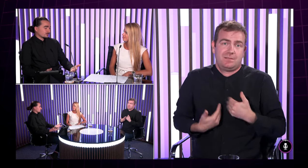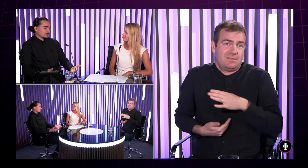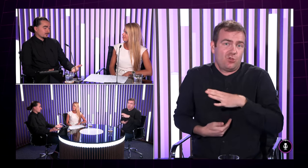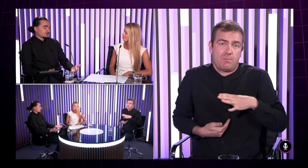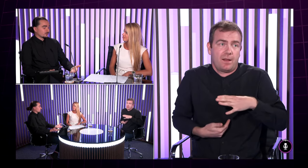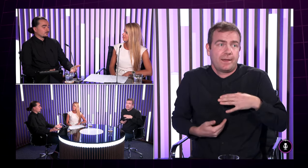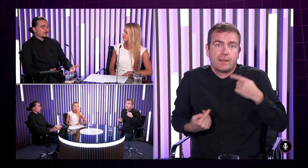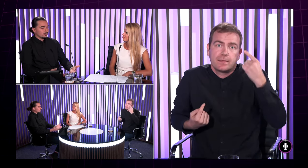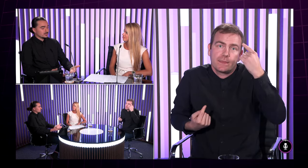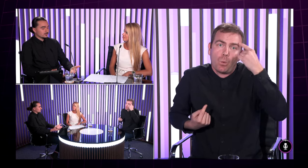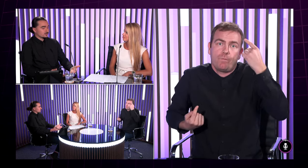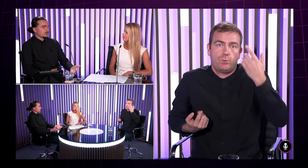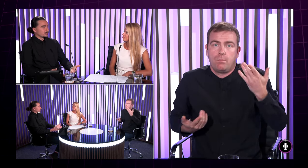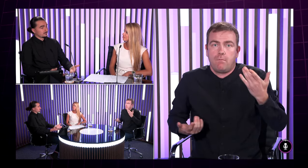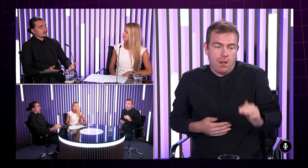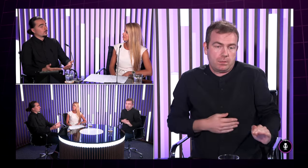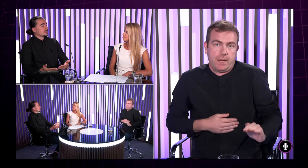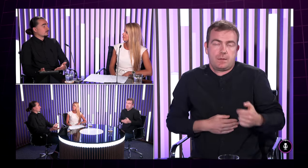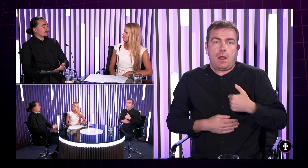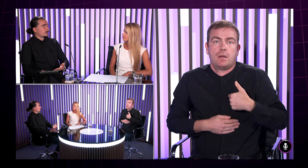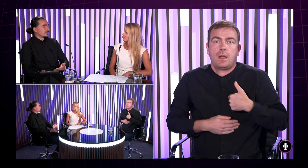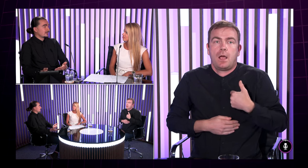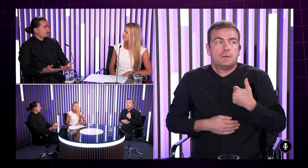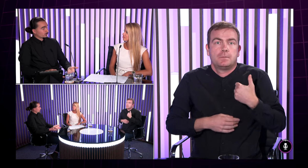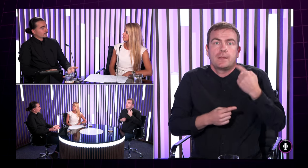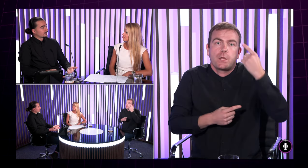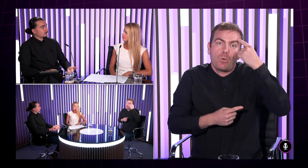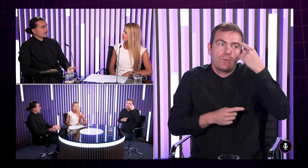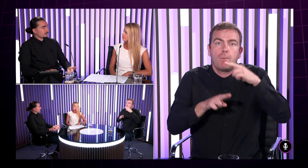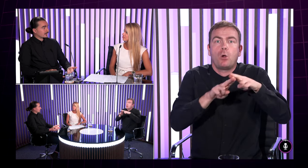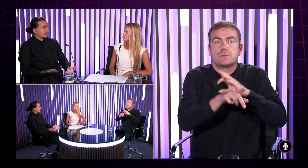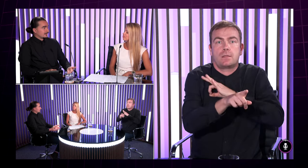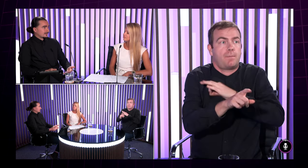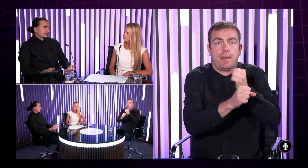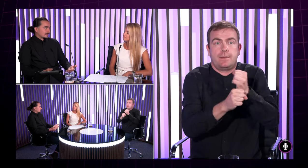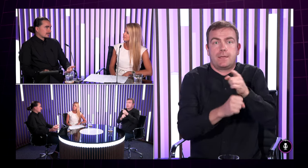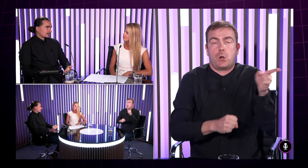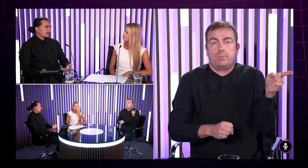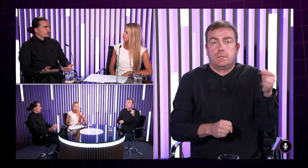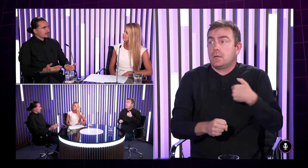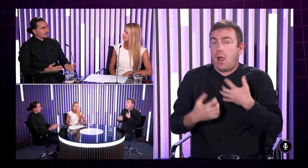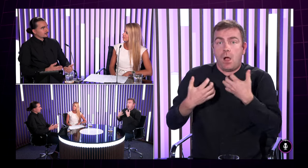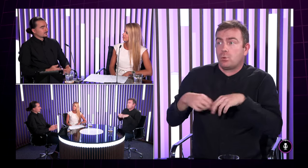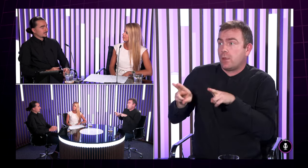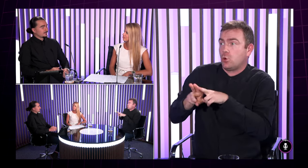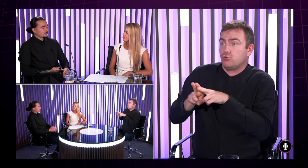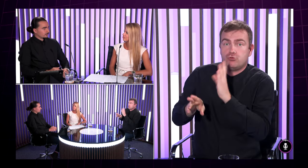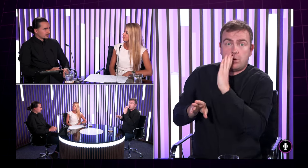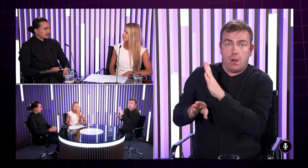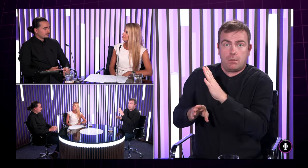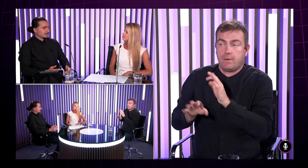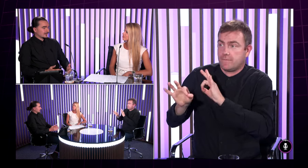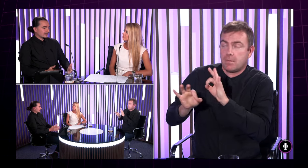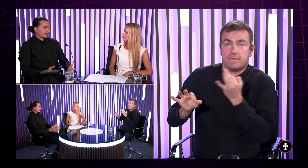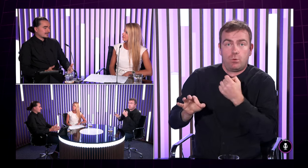normálne ja som si v tom veku vôbec nevodomával že ostatní moji kamaráti toto napríklad vôbec nerobia keď sa tak teraz akože retrospektívne na to